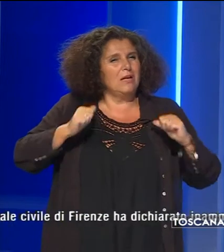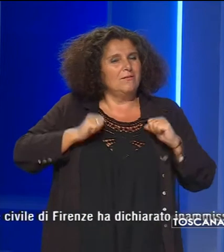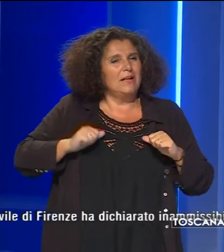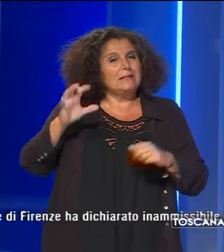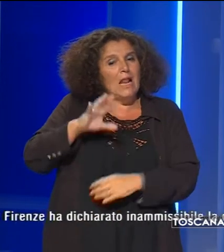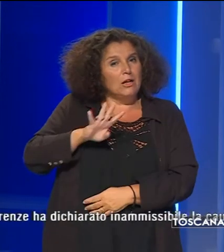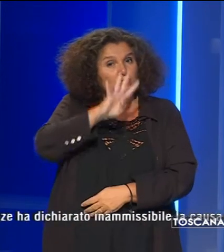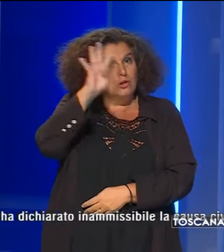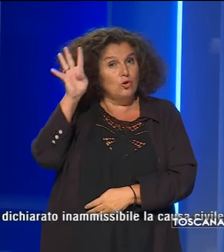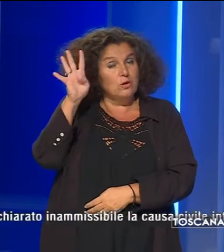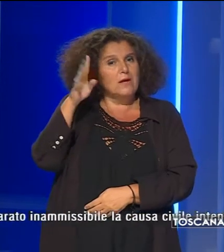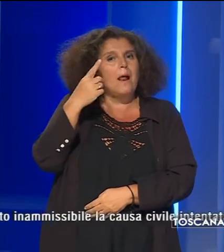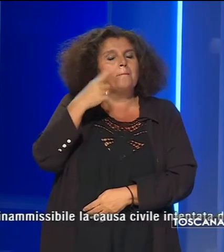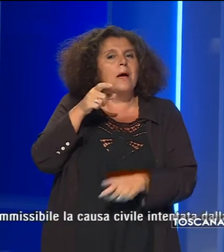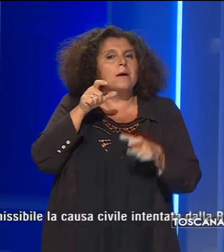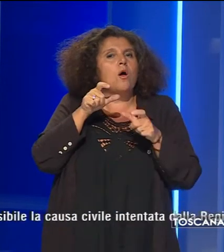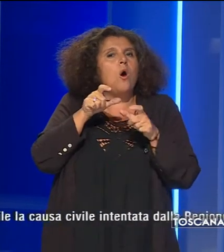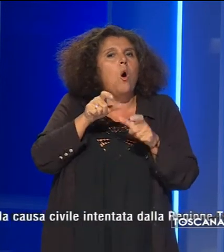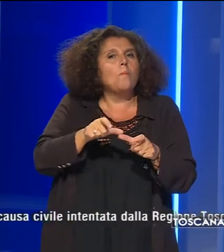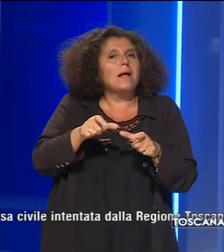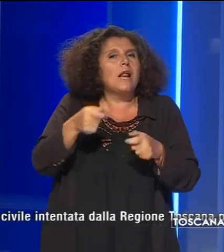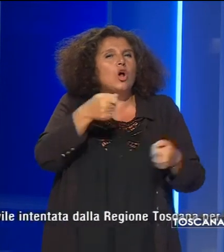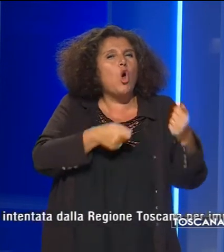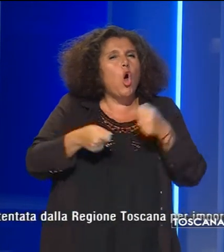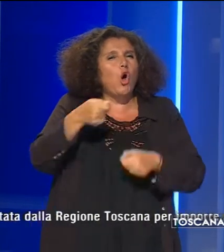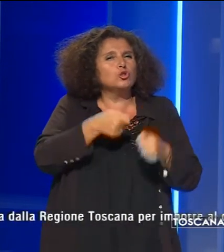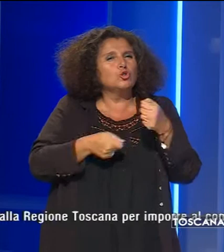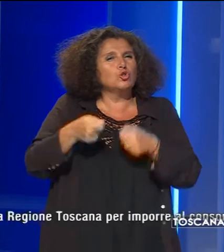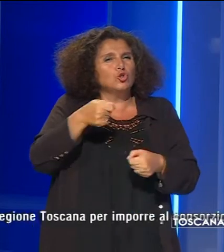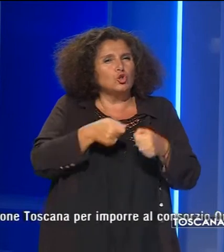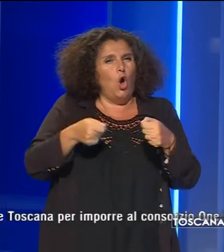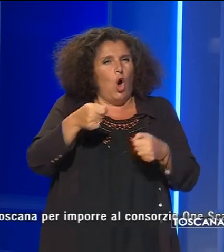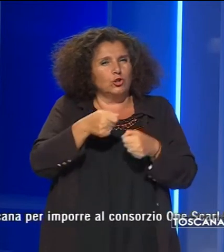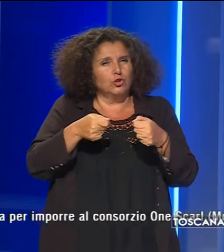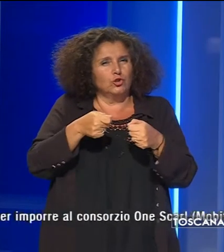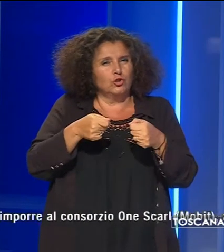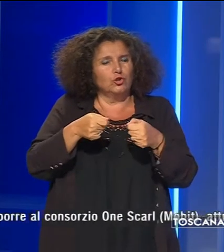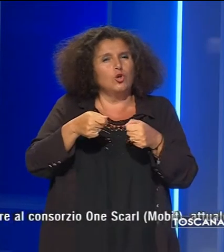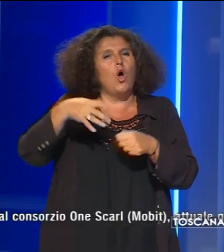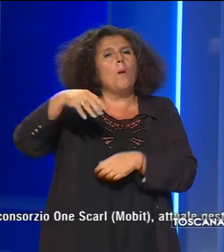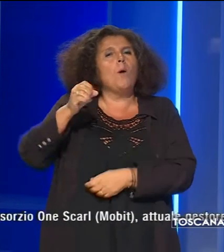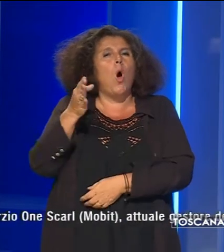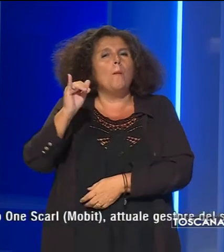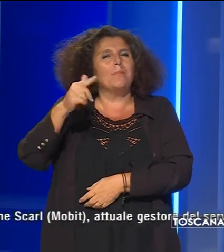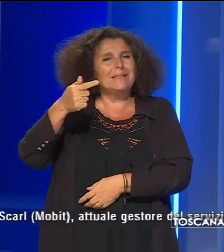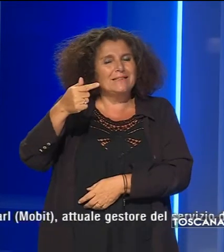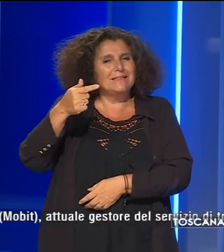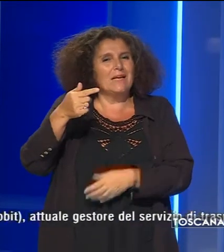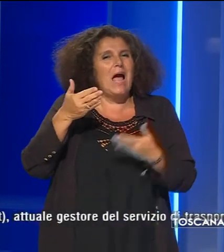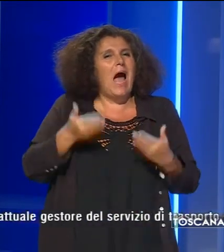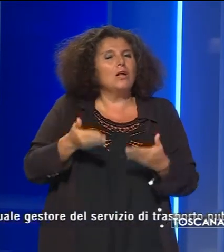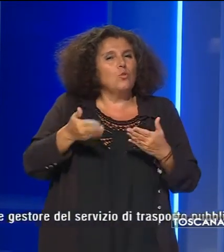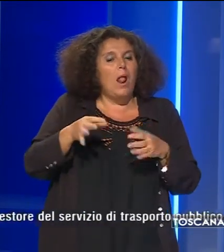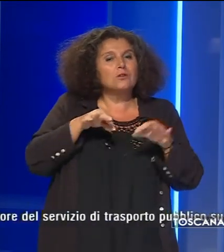toscana per imporre al consorzio One Scarle Mobit attuale